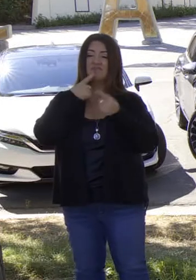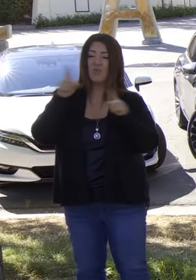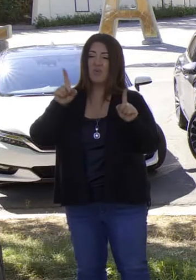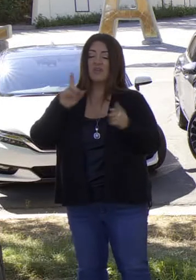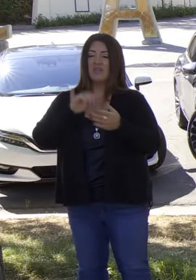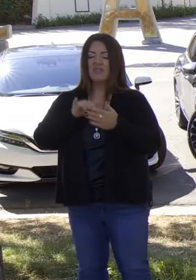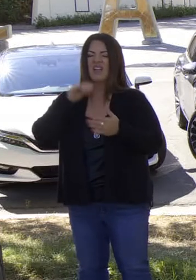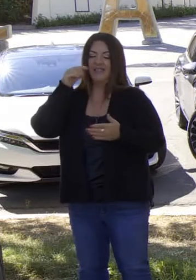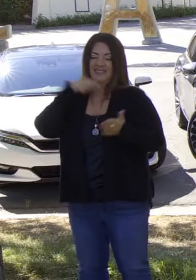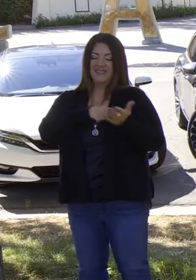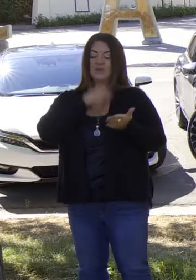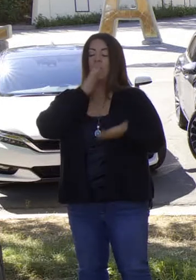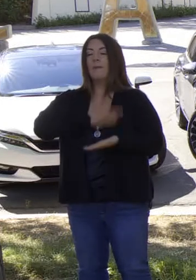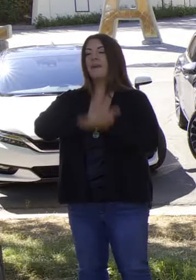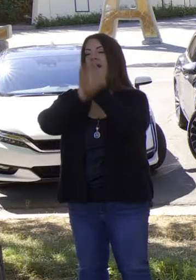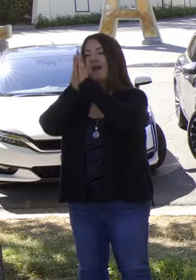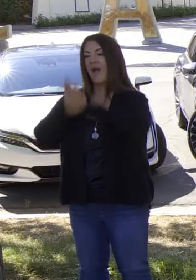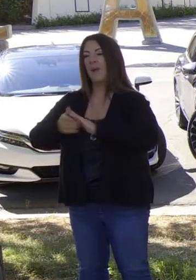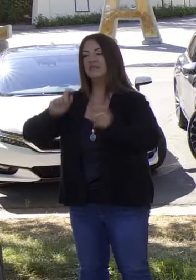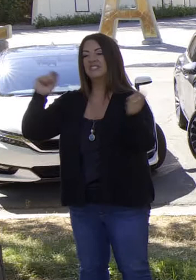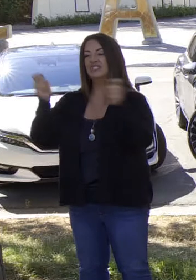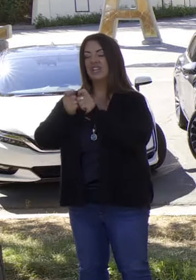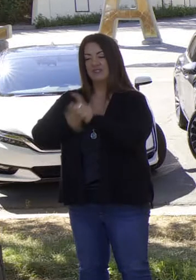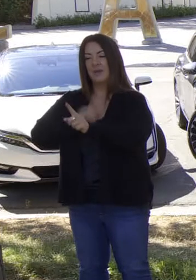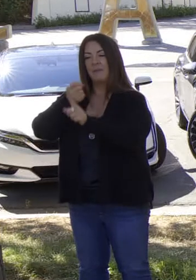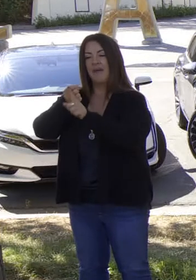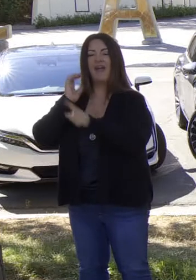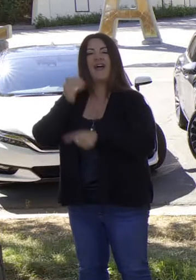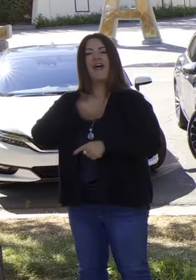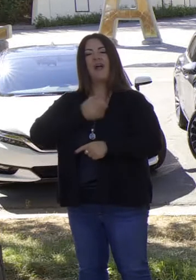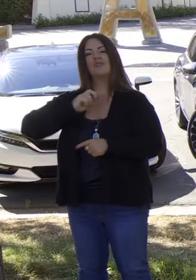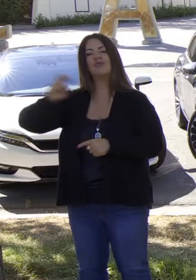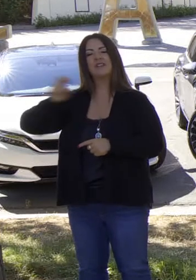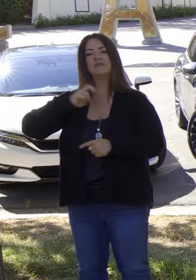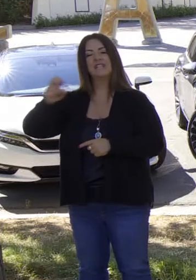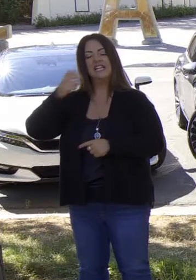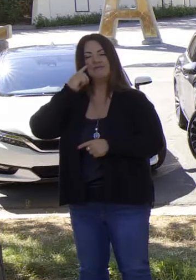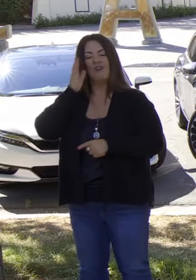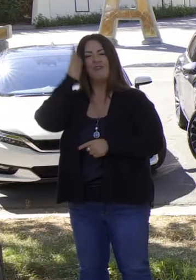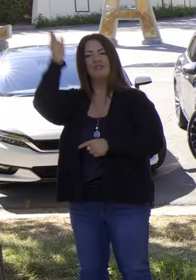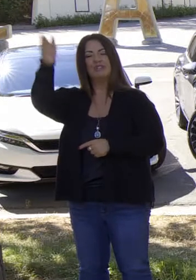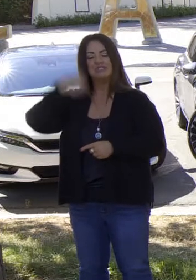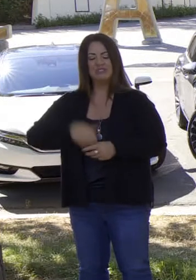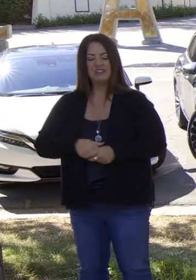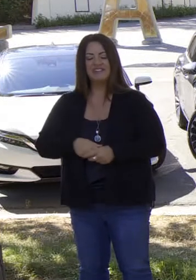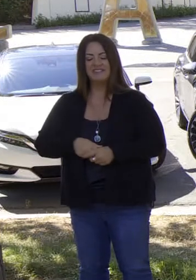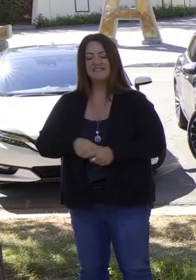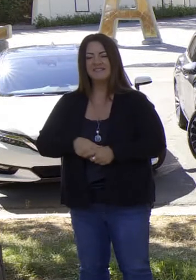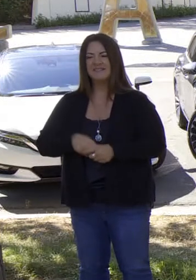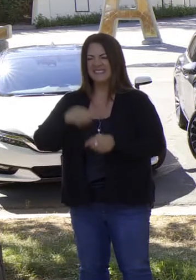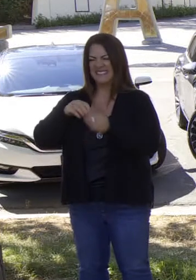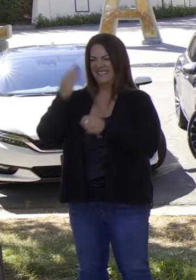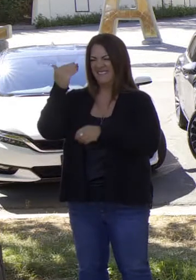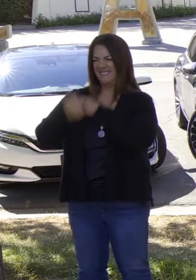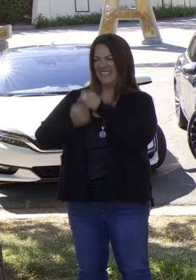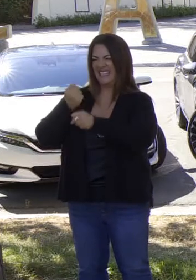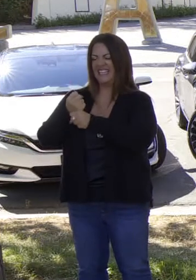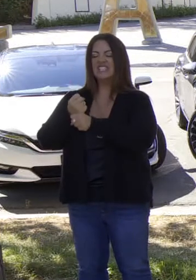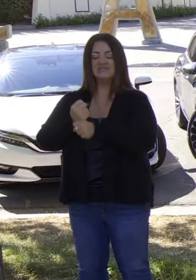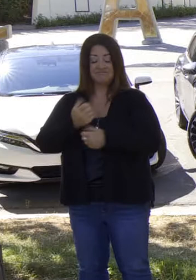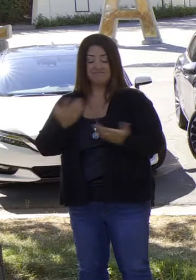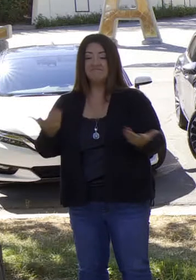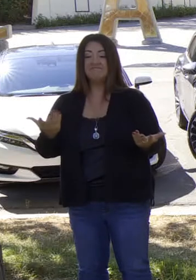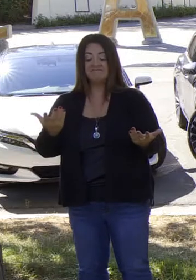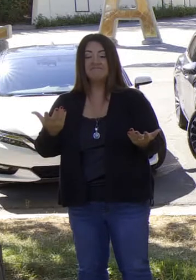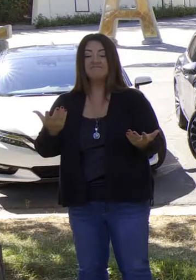el cuadro de transporte en California completamente.